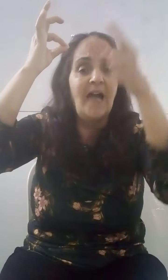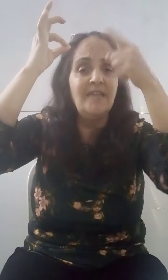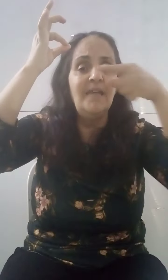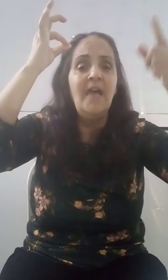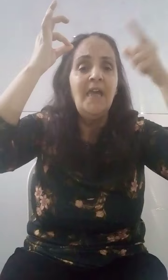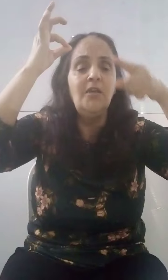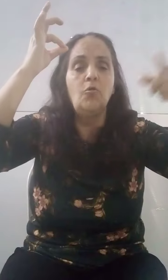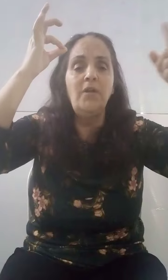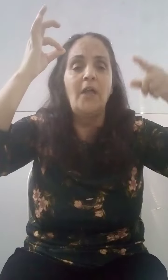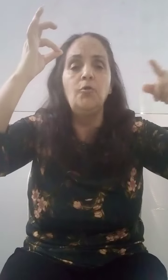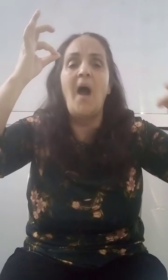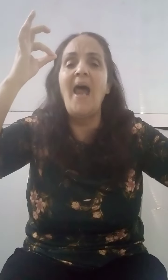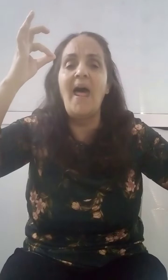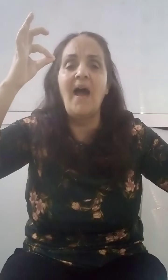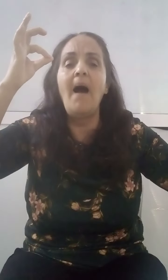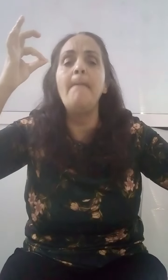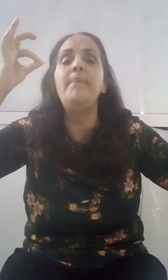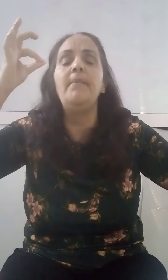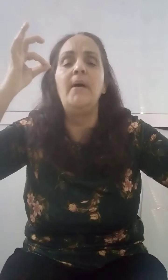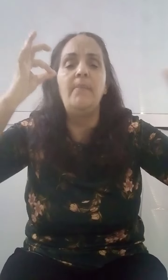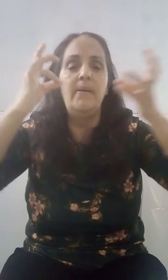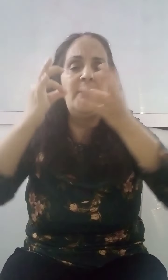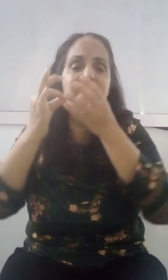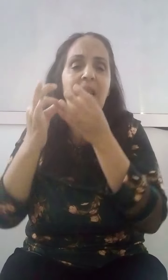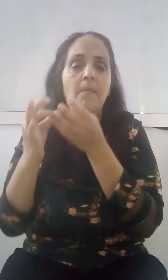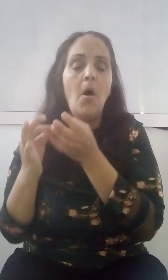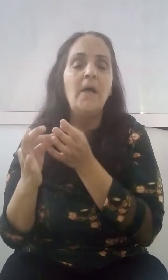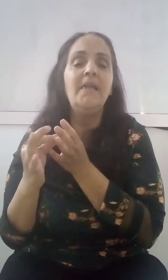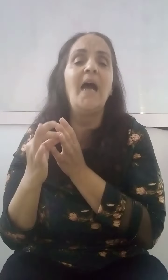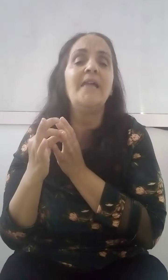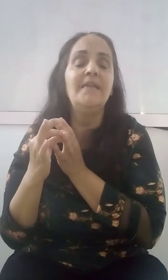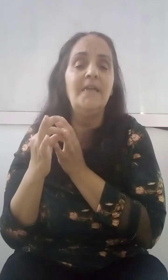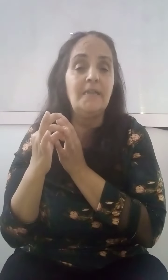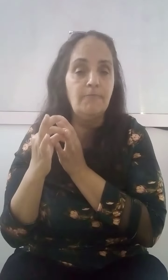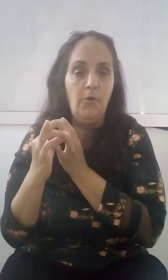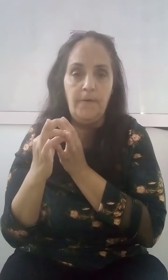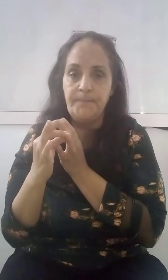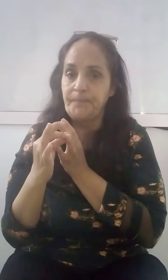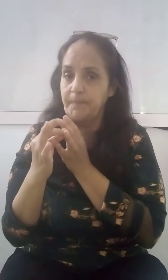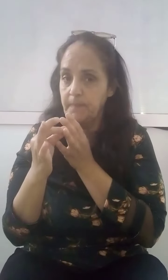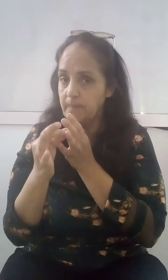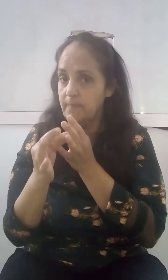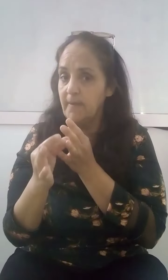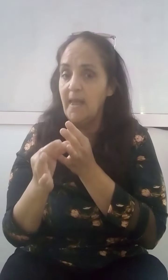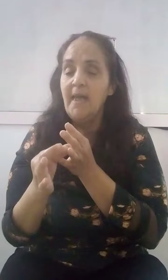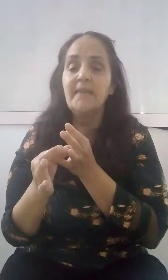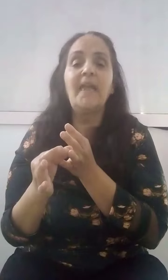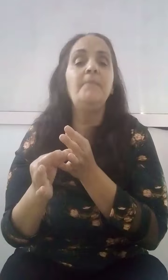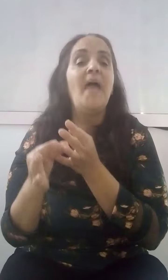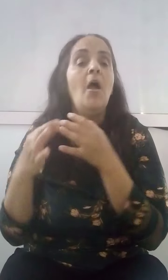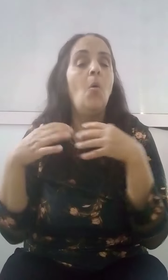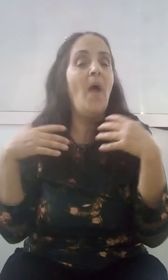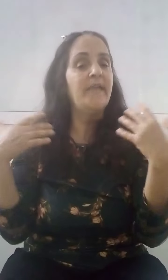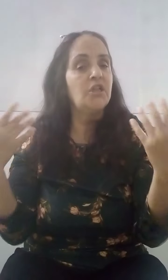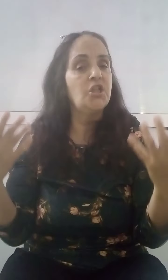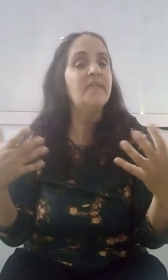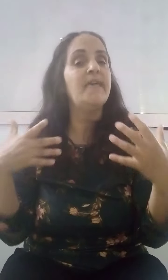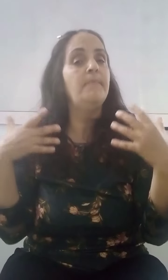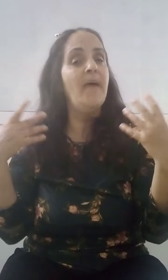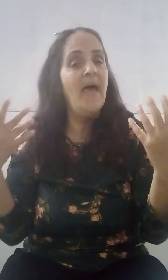يكون لديك علاقة بالأمام التي يتبعون. وحدي شيء يتبع